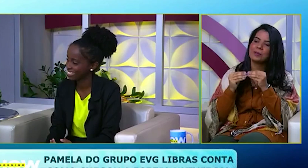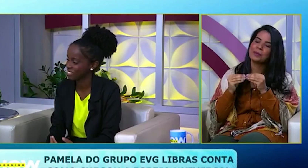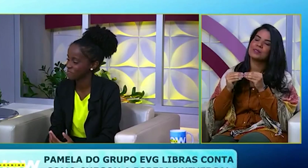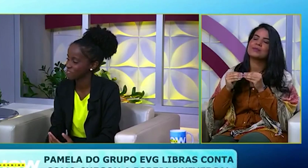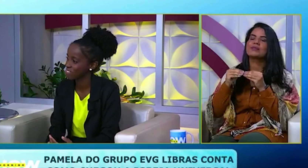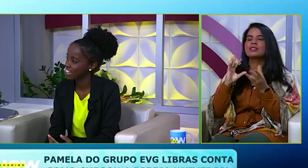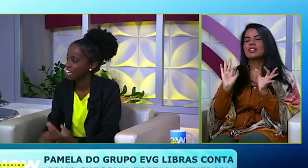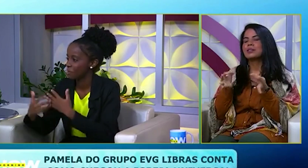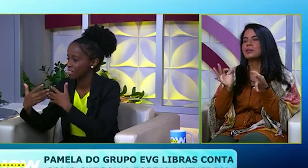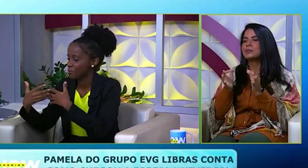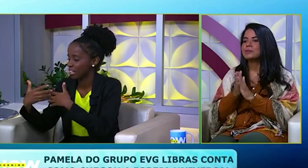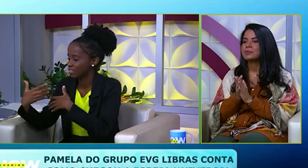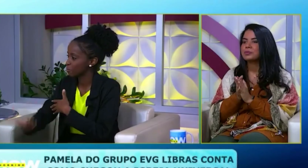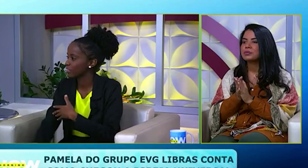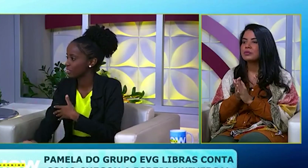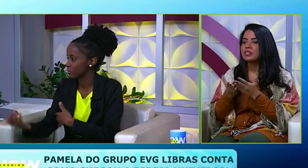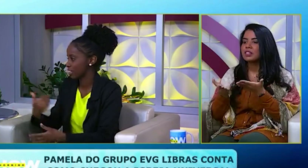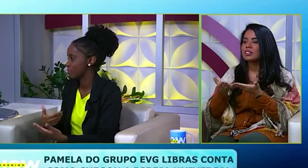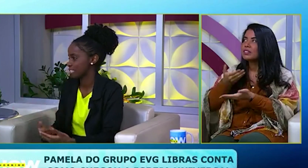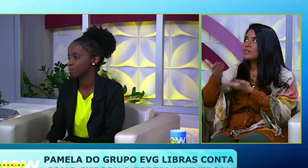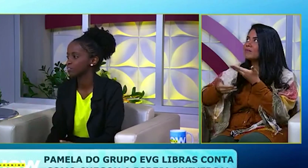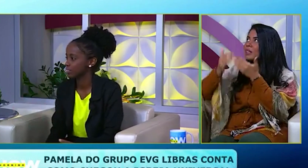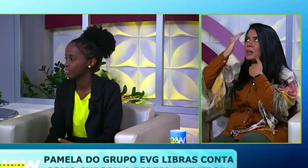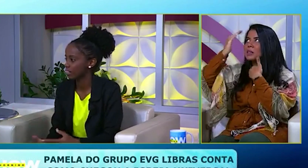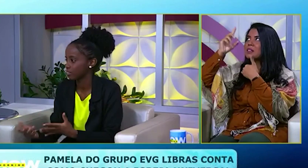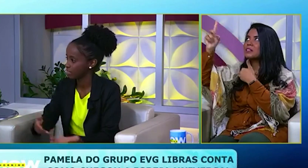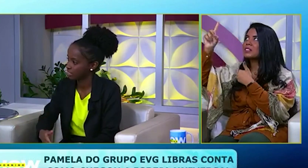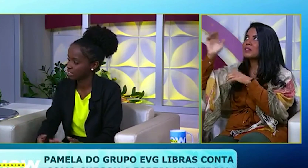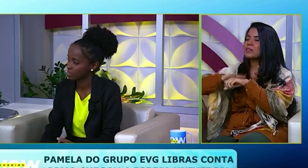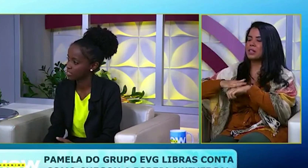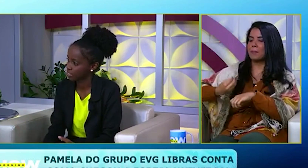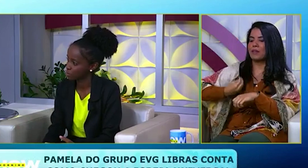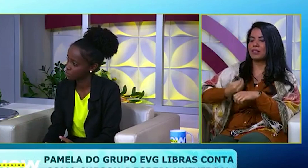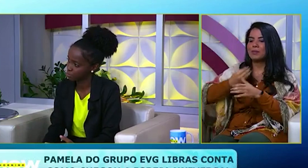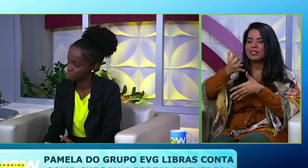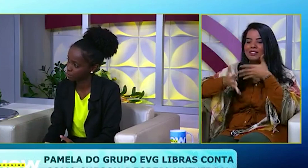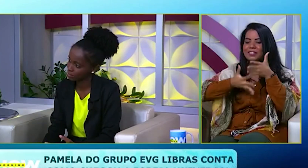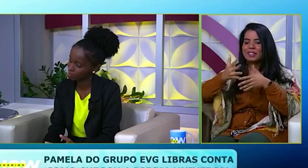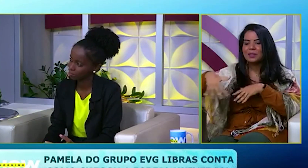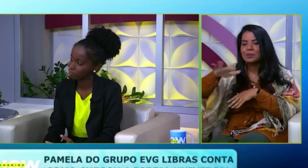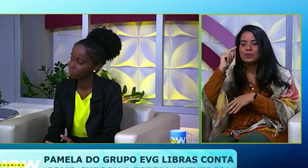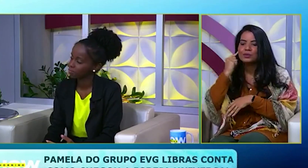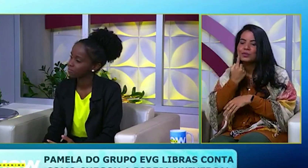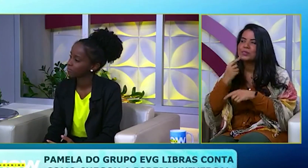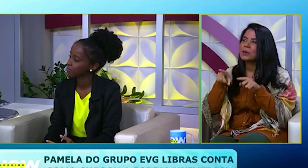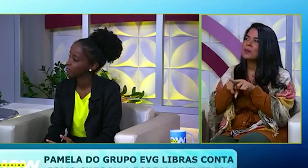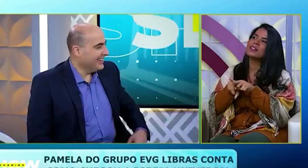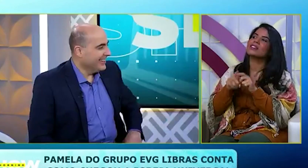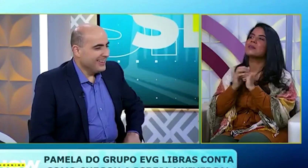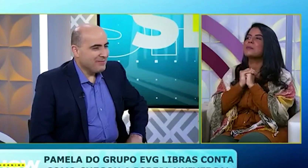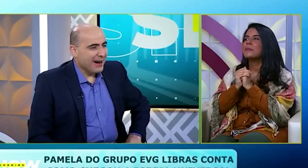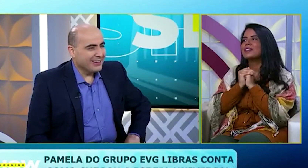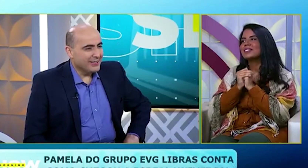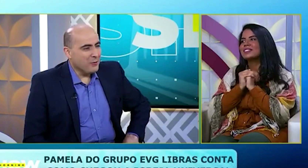isso. Eu retribuo a Deus o que Ele fez na minha vida, Através da língua de sinais para os surdos também. Amém,